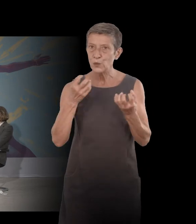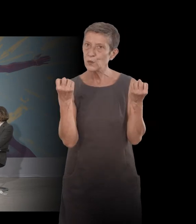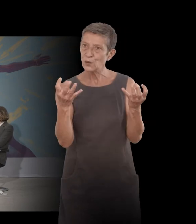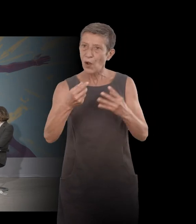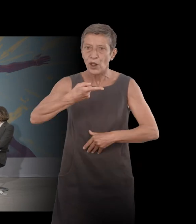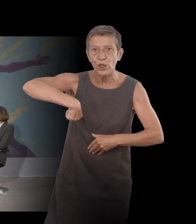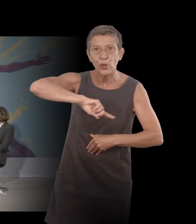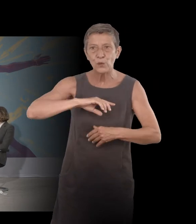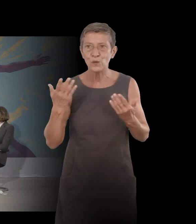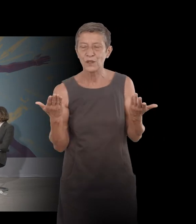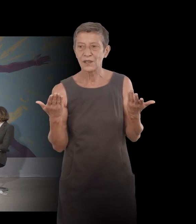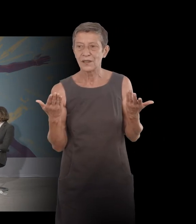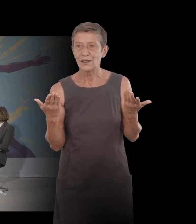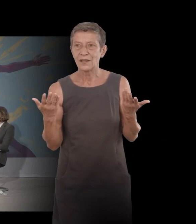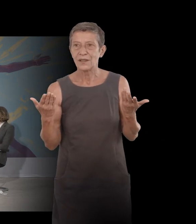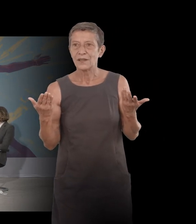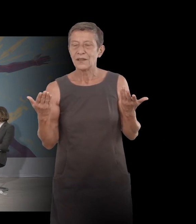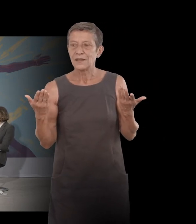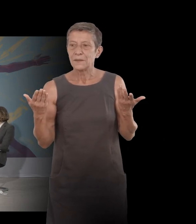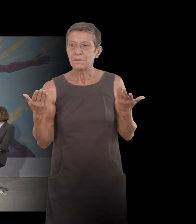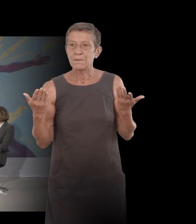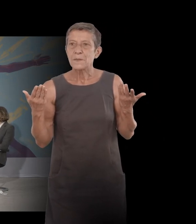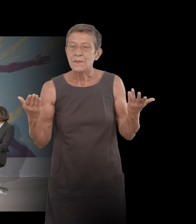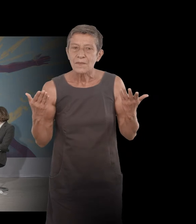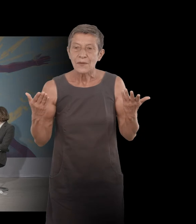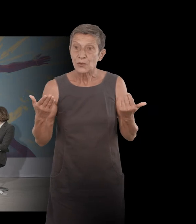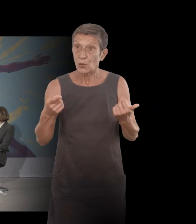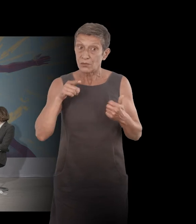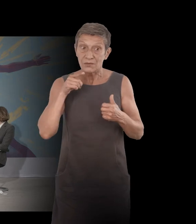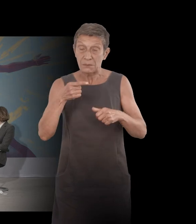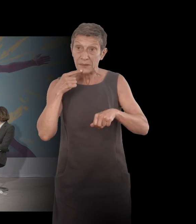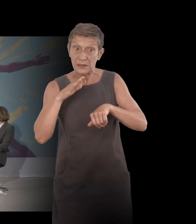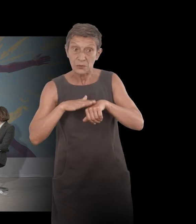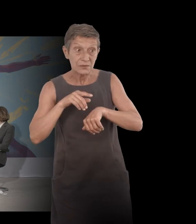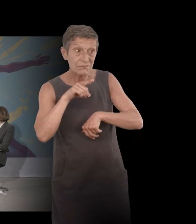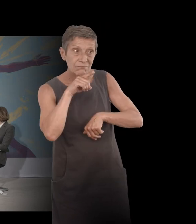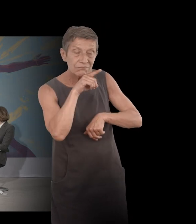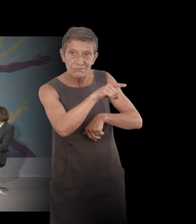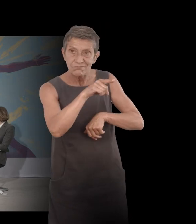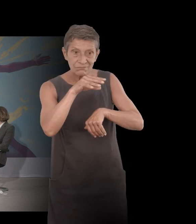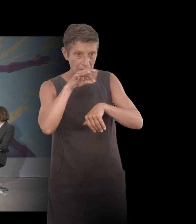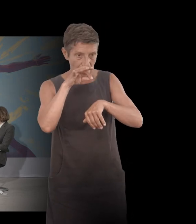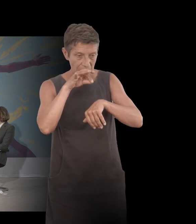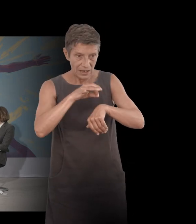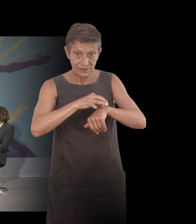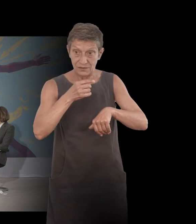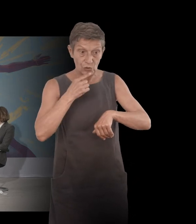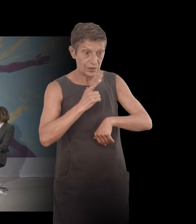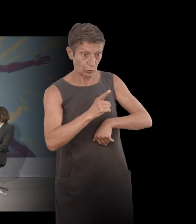pour parler, j'en ai conclu, de vous et la maladie, de la coexistence de la maladie avec votre corps ou